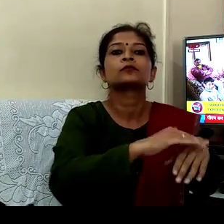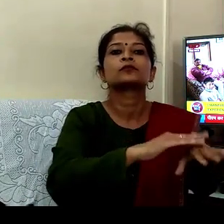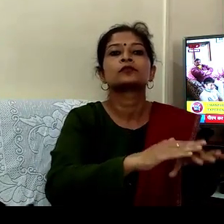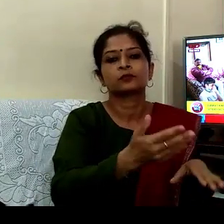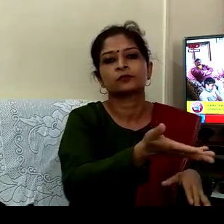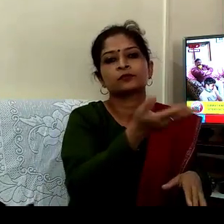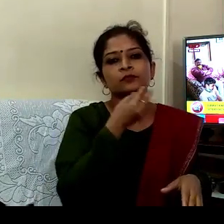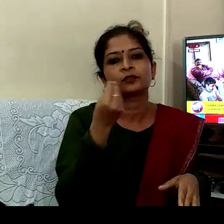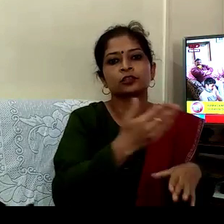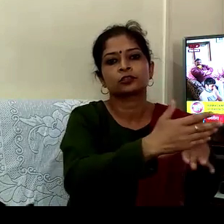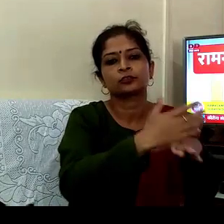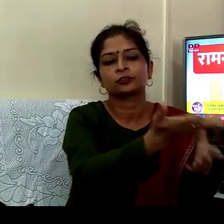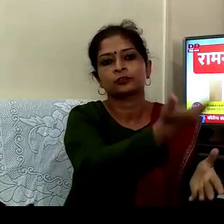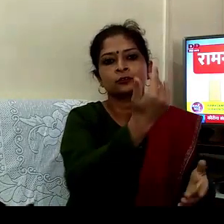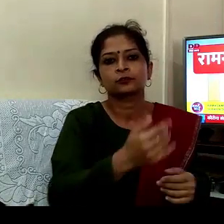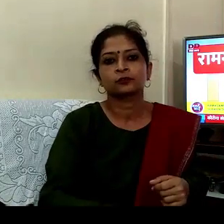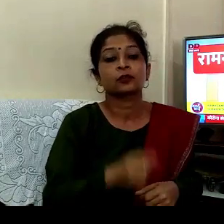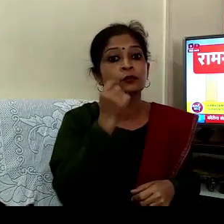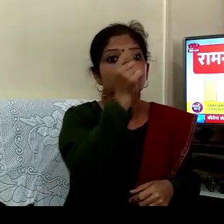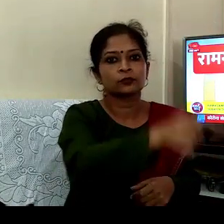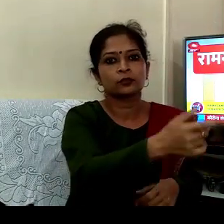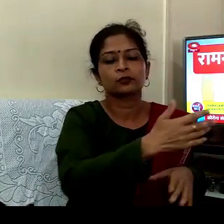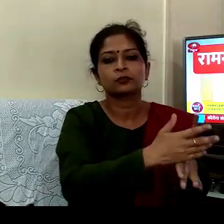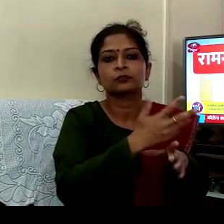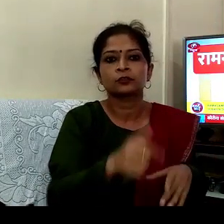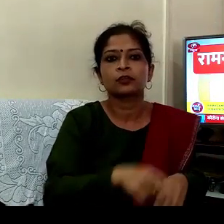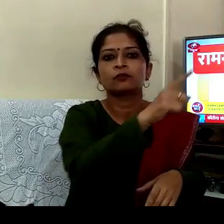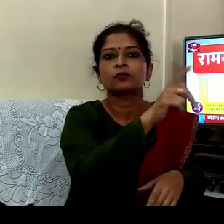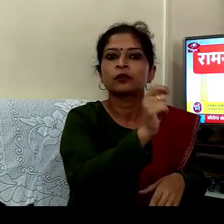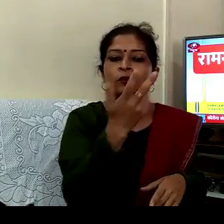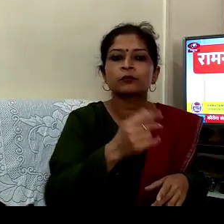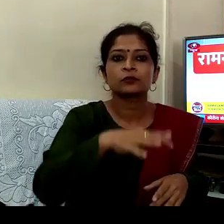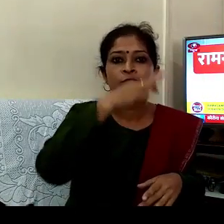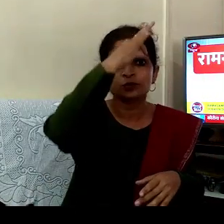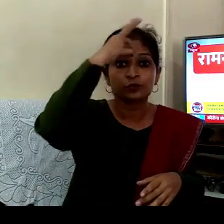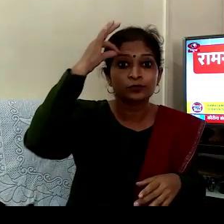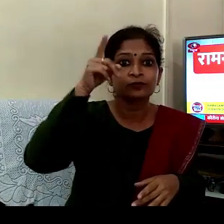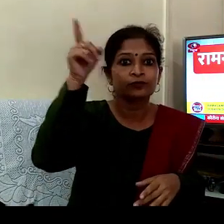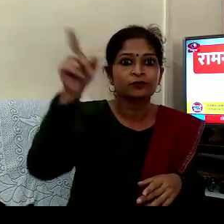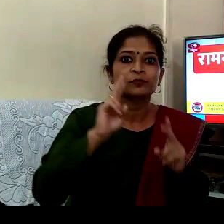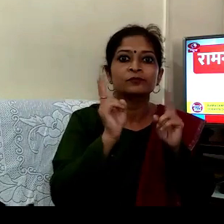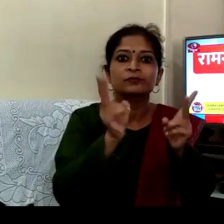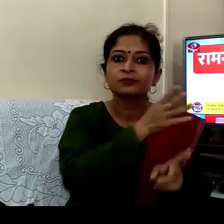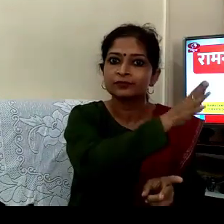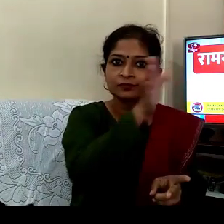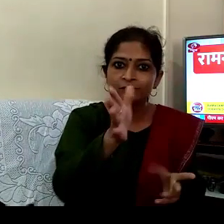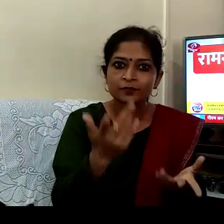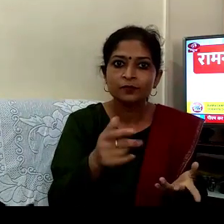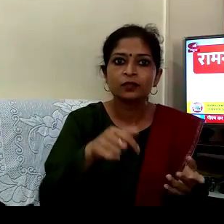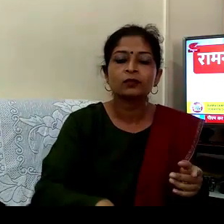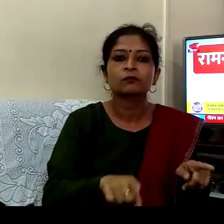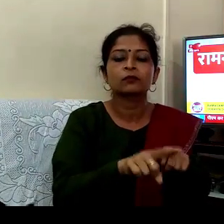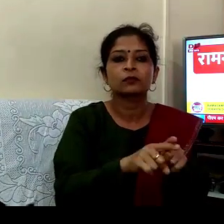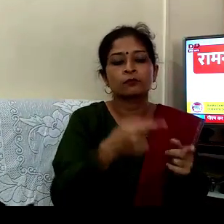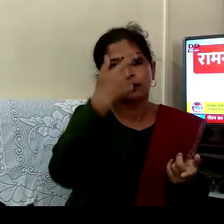چاہتا تھا میں آئی ٹی سیکٹر کے امپلوئی ہوں کام کے وجہ سے دبائی گیا تھا میں میٹنگ کے لیے وہاں پہ جانے